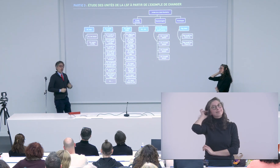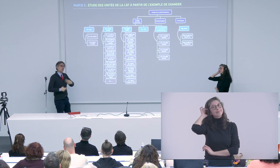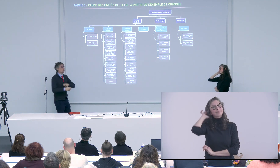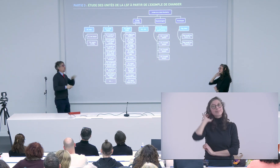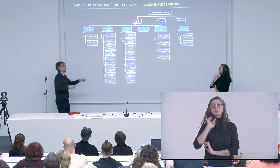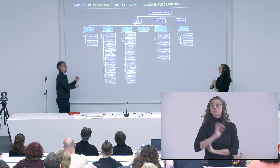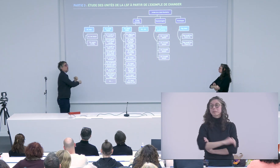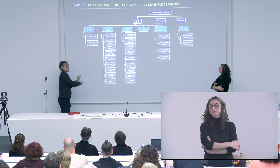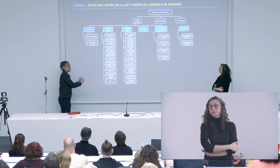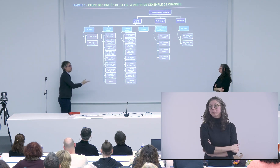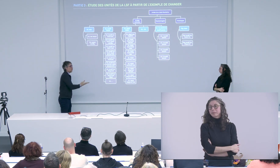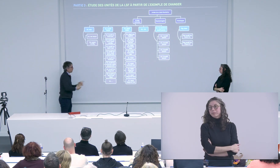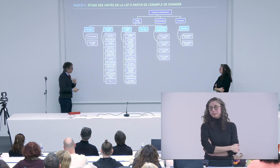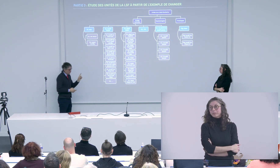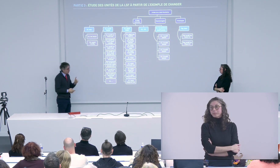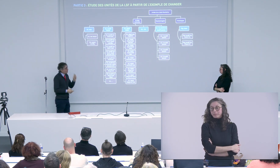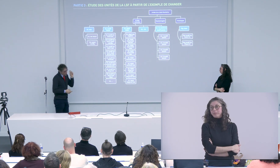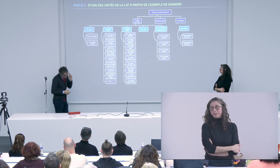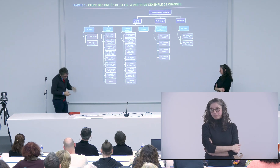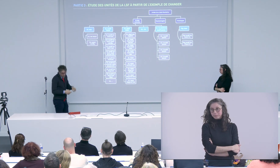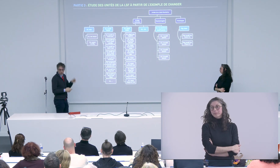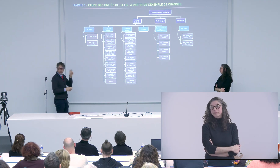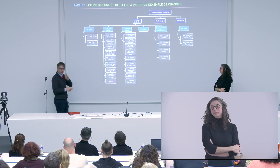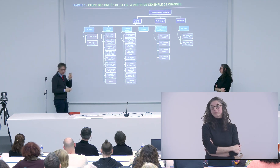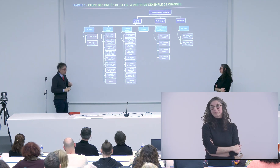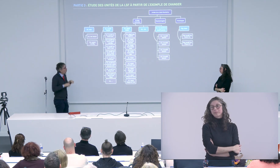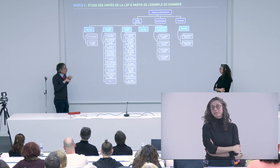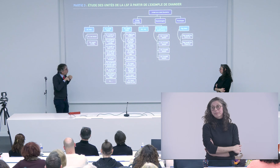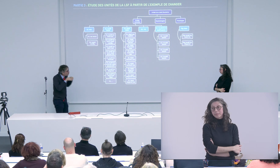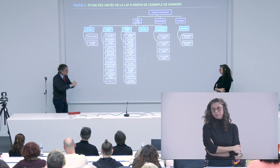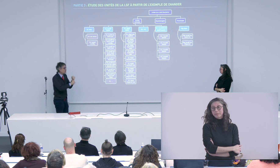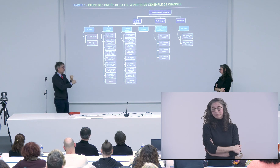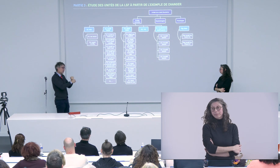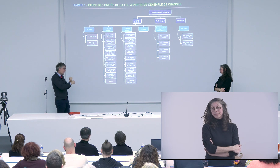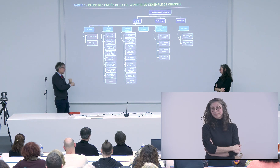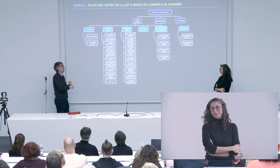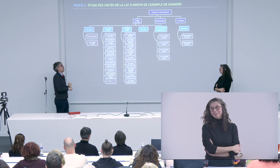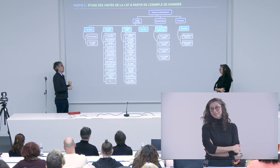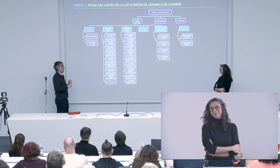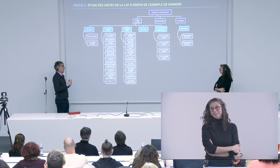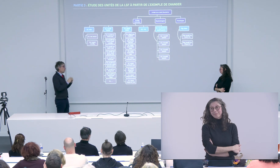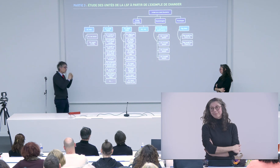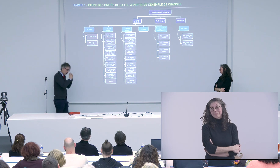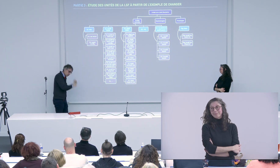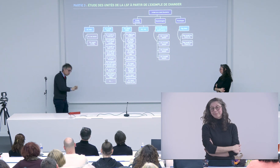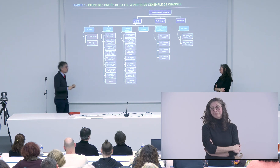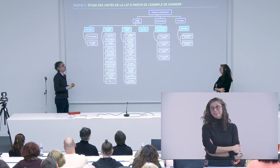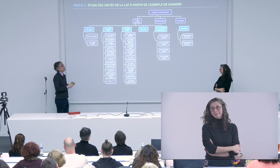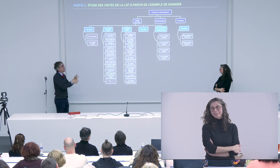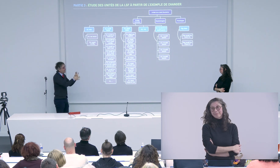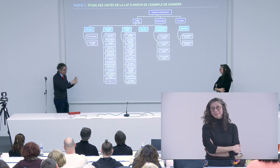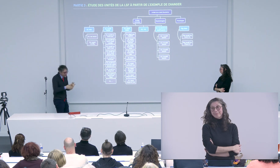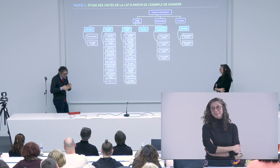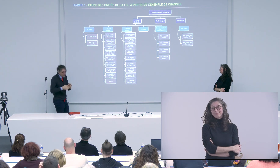et au terme du doctorat c'est pareil je pense qu'il ne faut pas chercher un poste banal il faut continuer dans la recherche